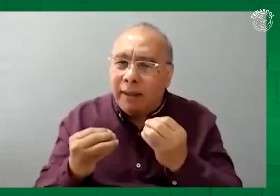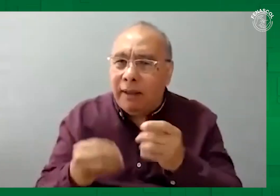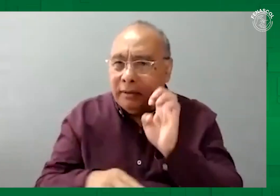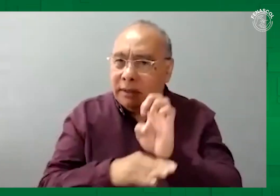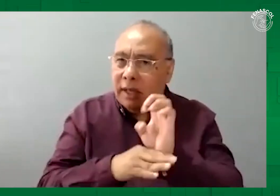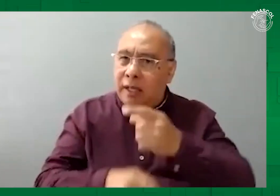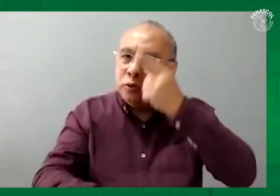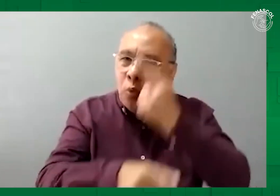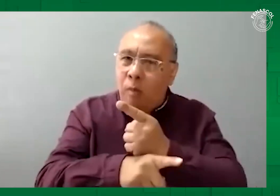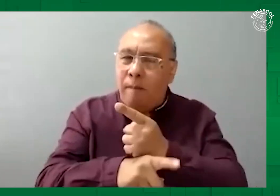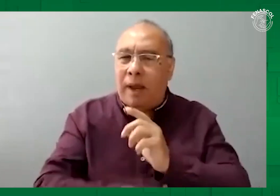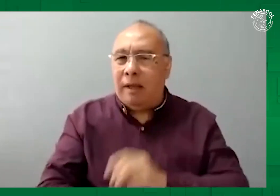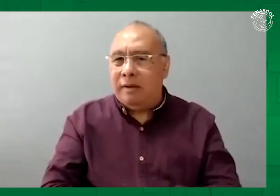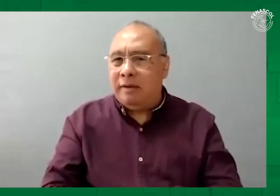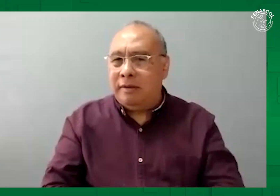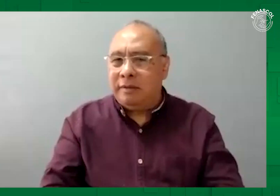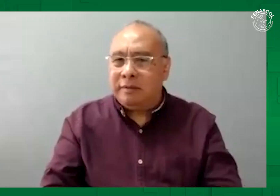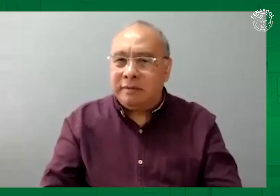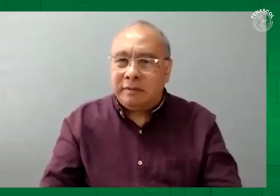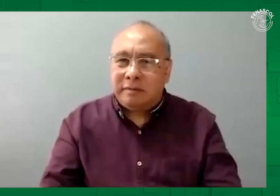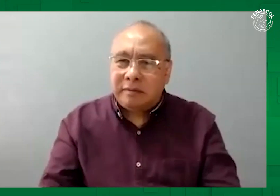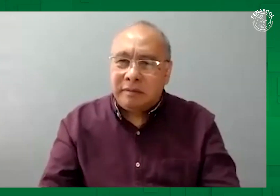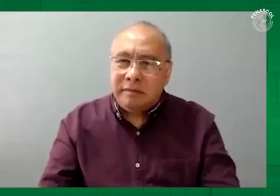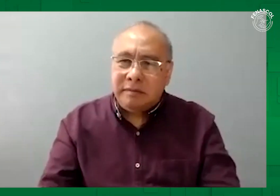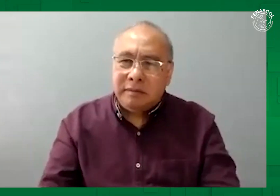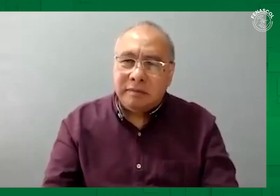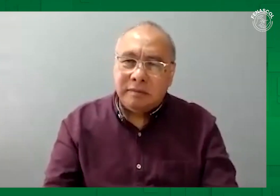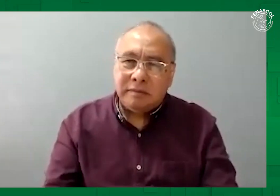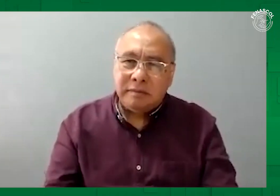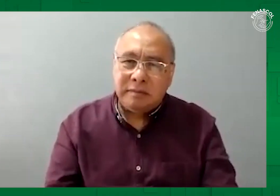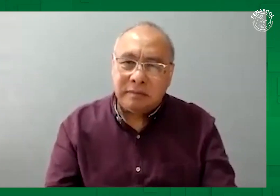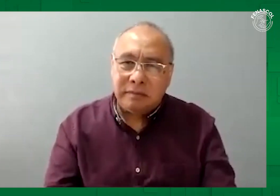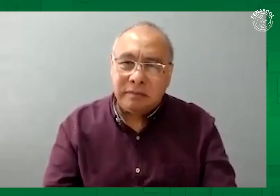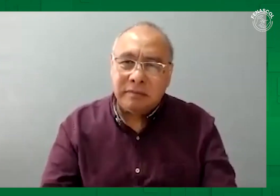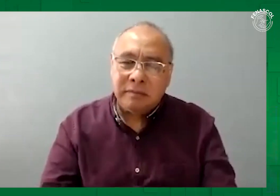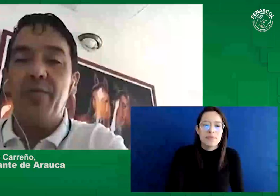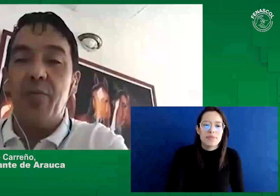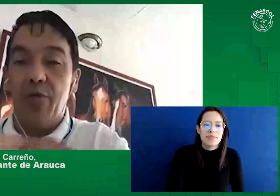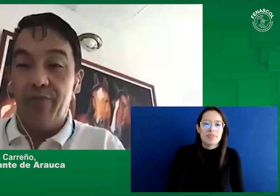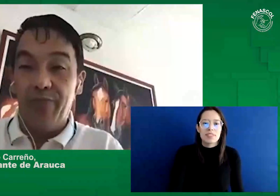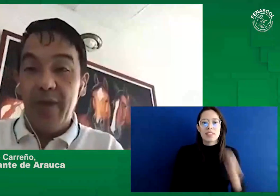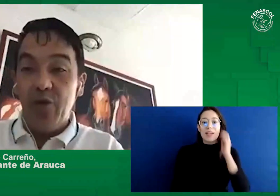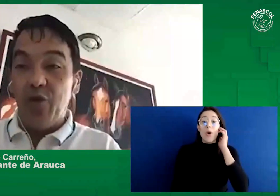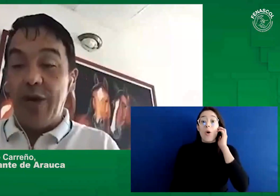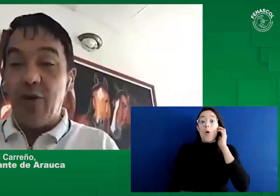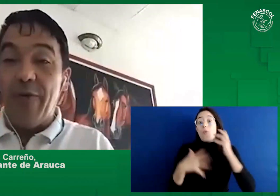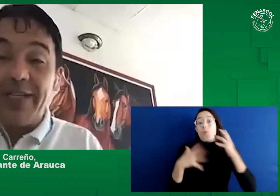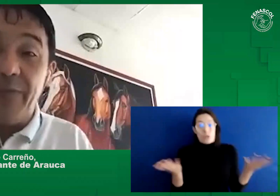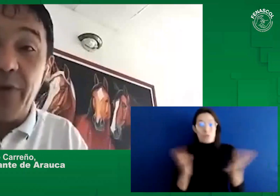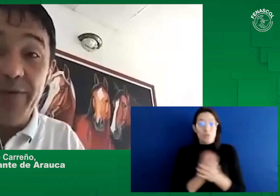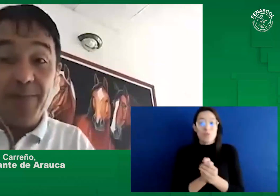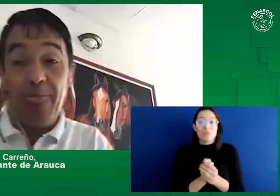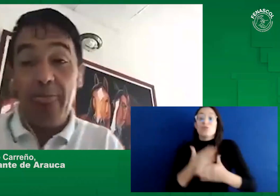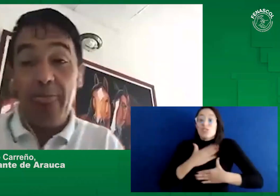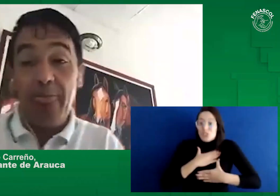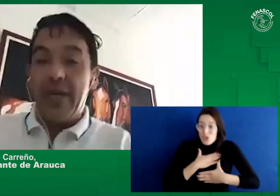interpretación. ¿Cuál es la fecha y el plazo que pondría esta ley si se llega a aprobar? Bueno, yo tengo fe que se